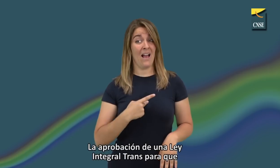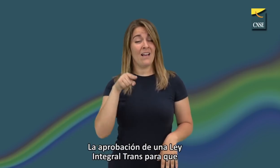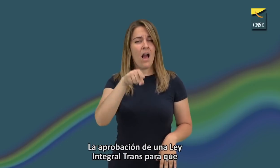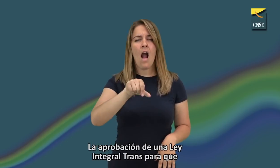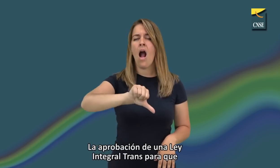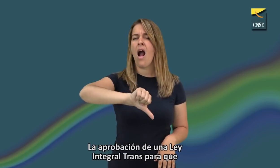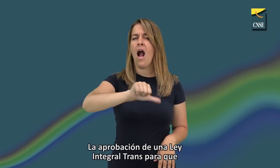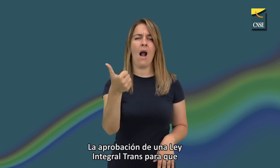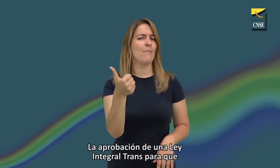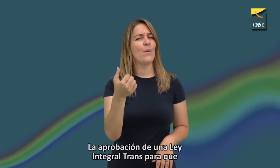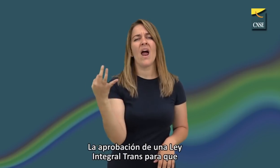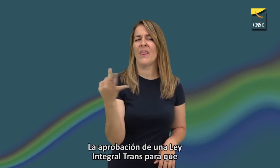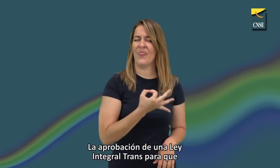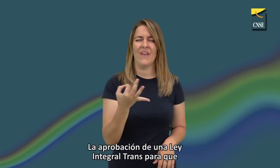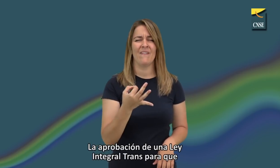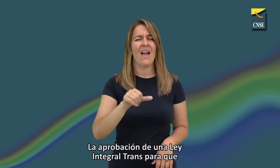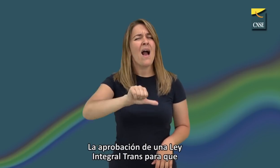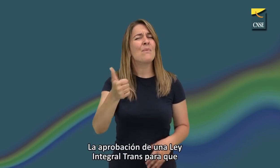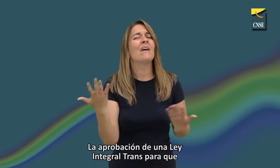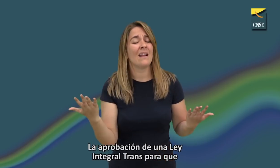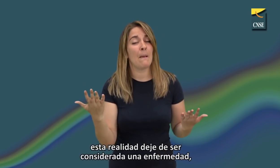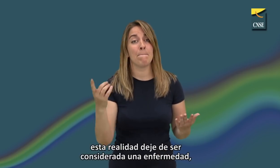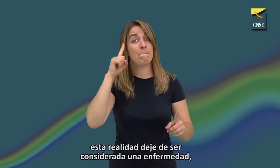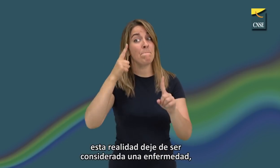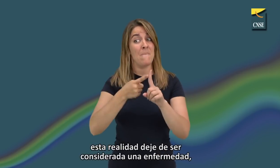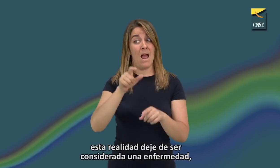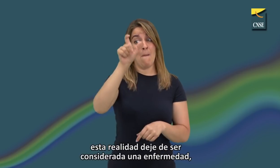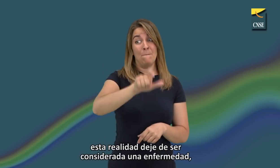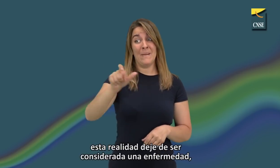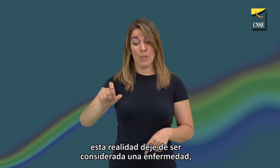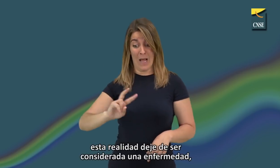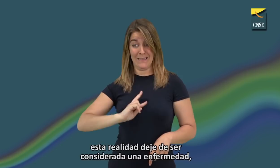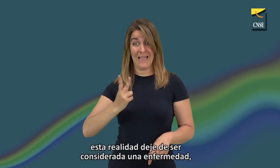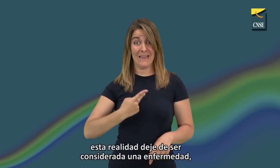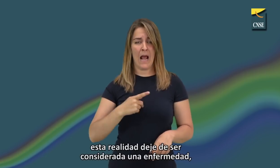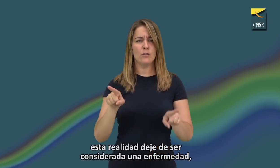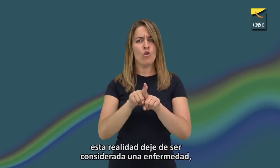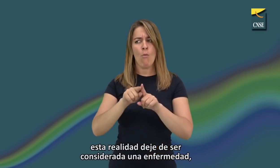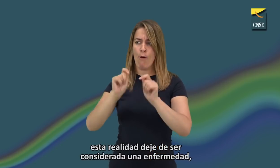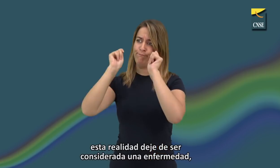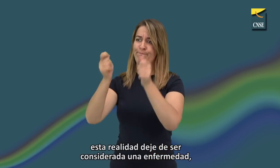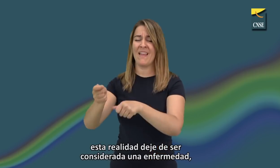para que esta realidad deje de ser considerada una enfermedad.